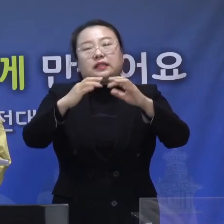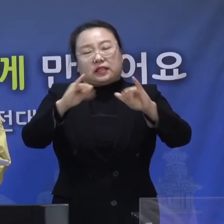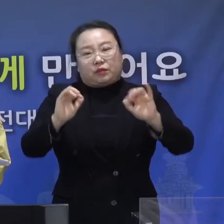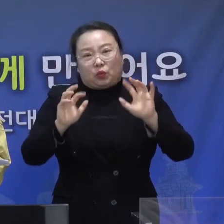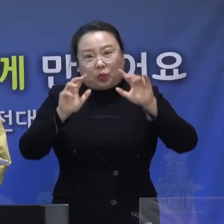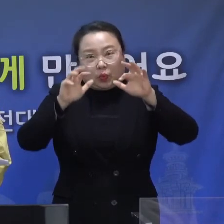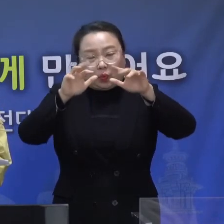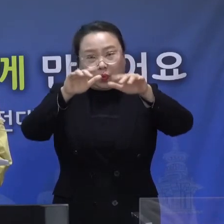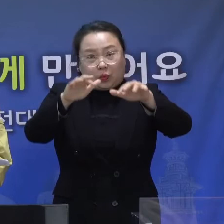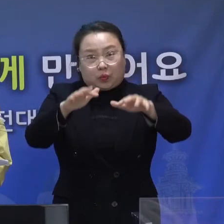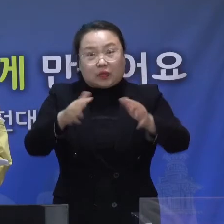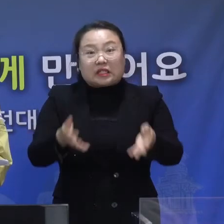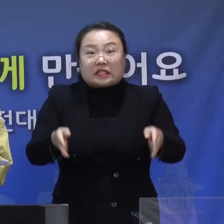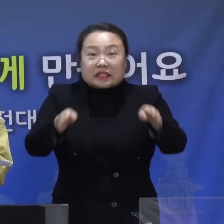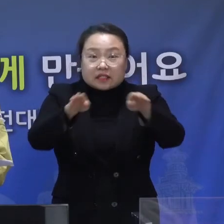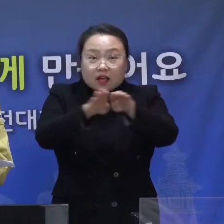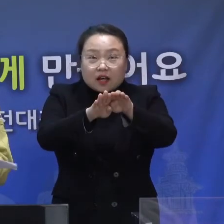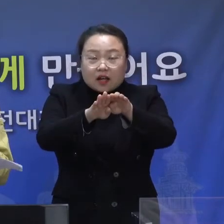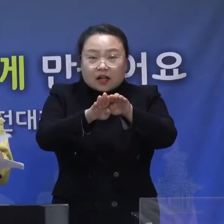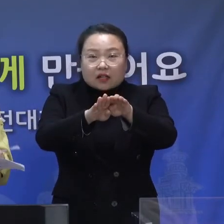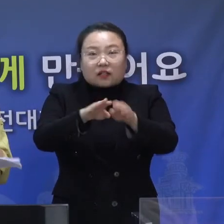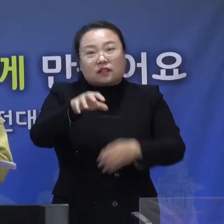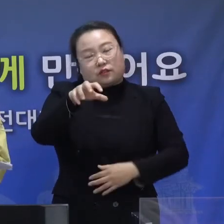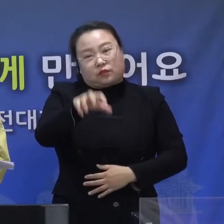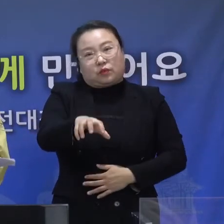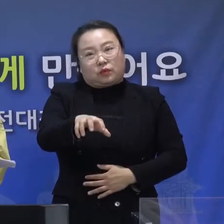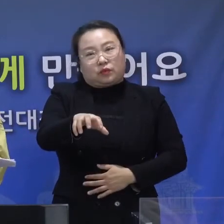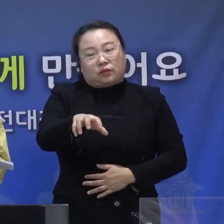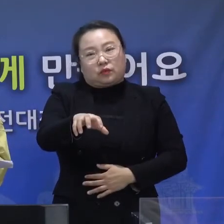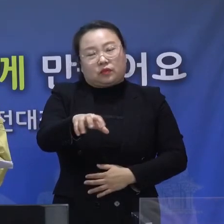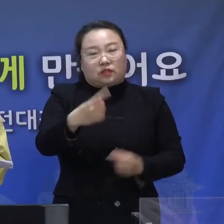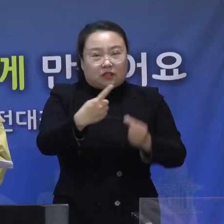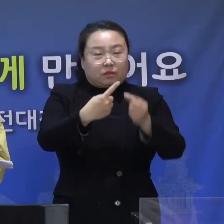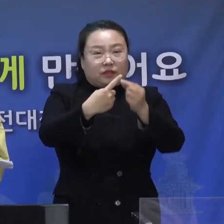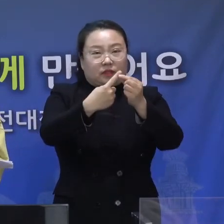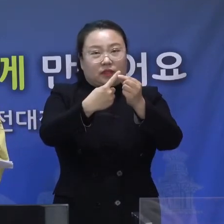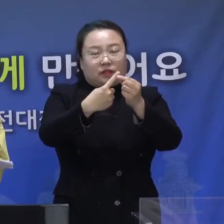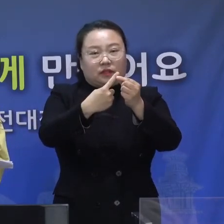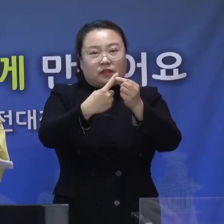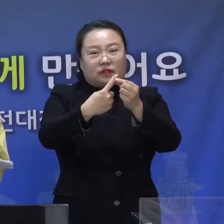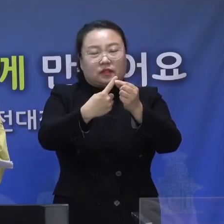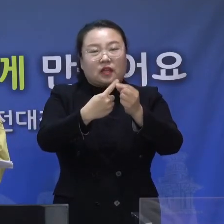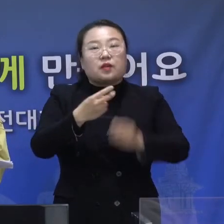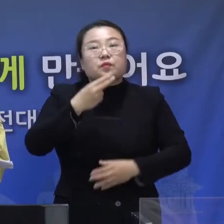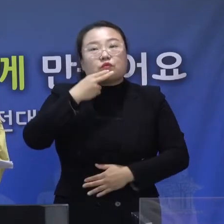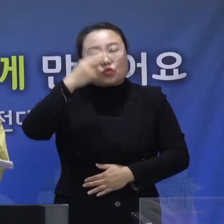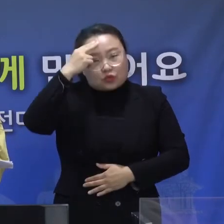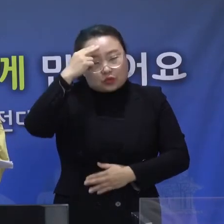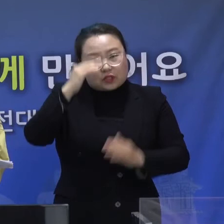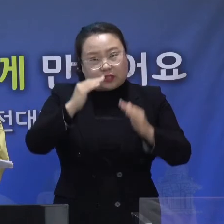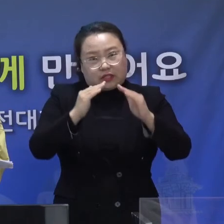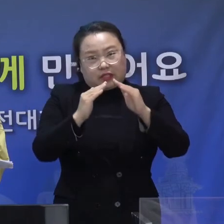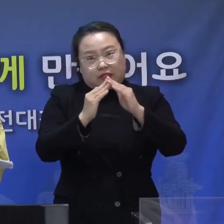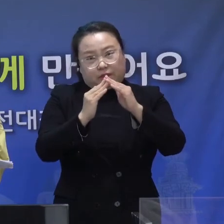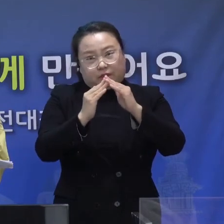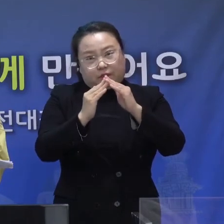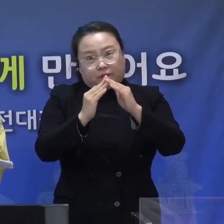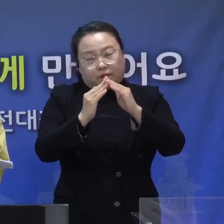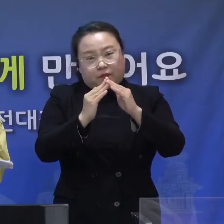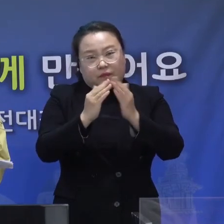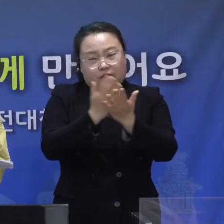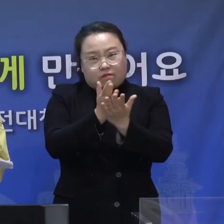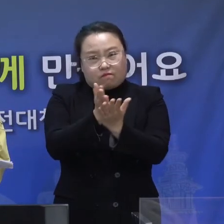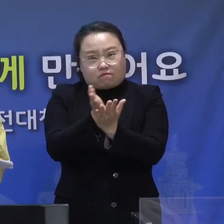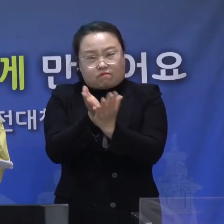일반관리시설에 대해 당부같이 제안을 합니다. 1. 달람주점 등 유흥시설 5종에